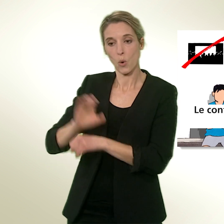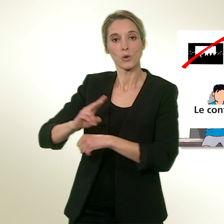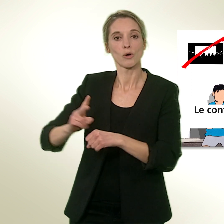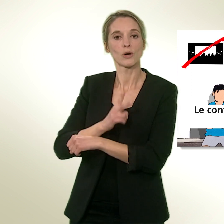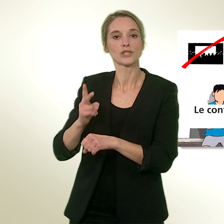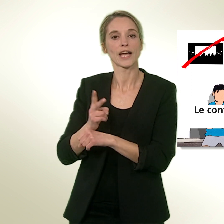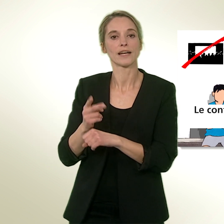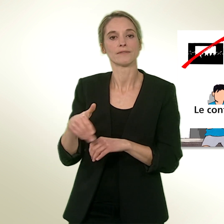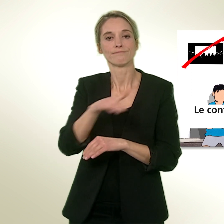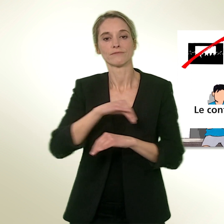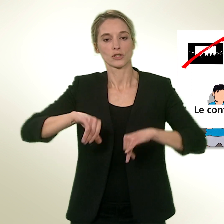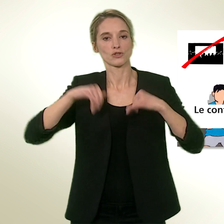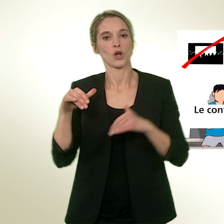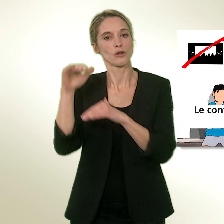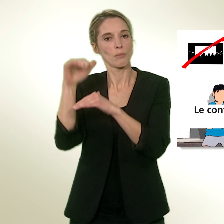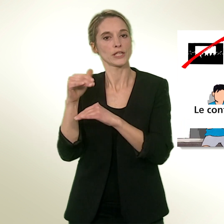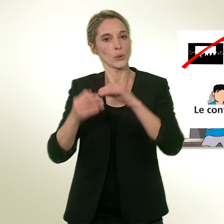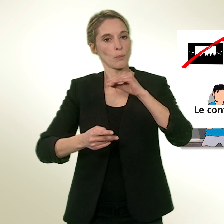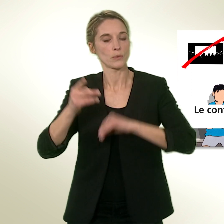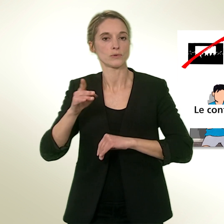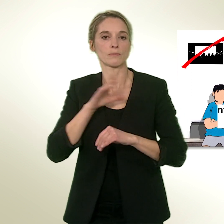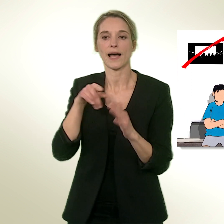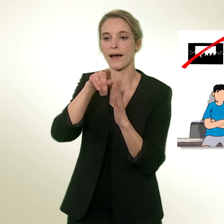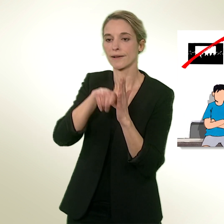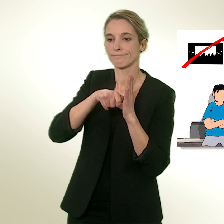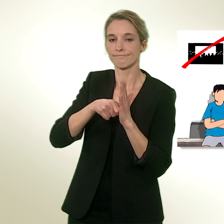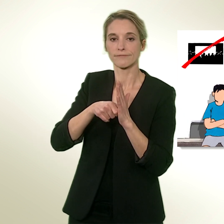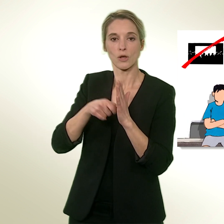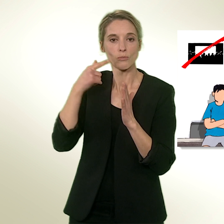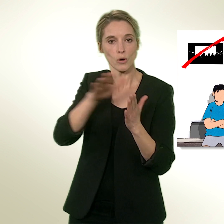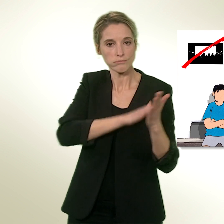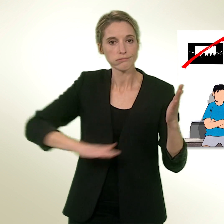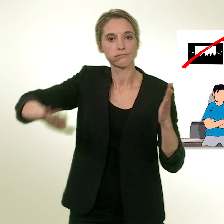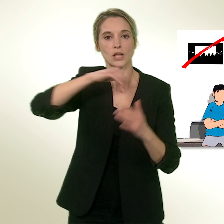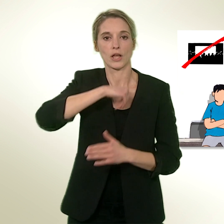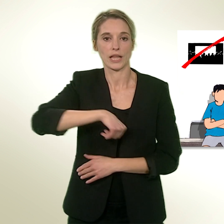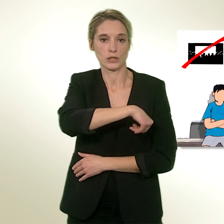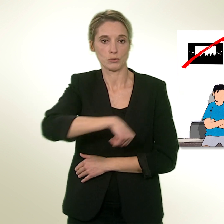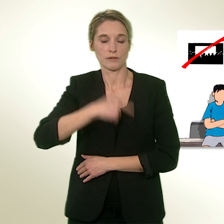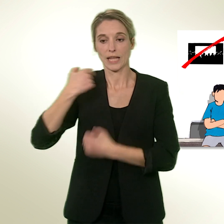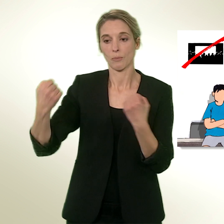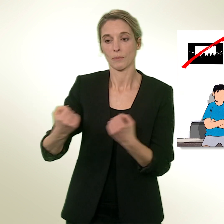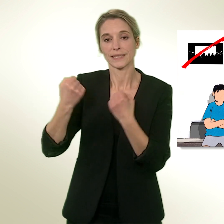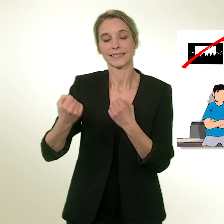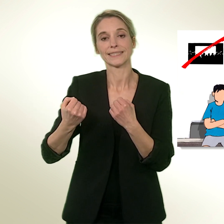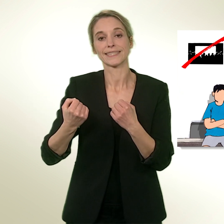grâce à des restrictions qui s'appliquent à tout le territoire suisse. La publicité qui s'adresse aux mineurs restera interdite.